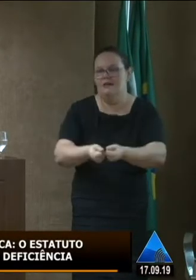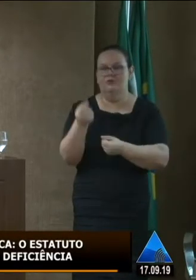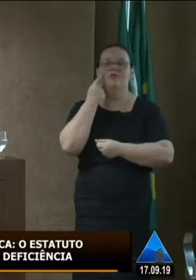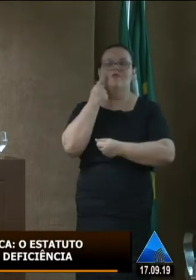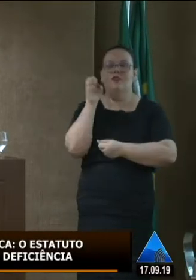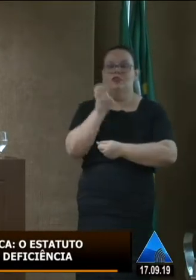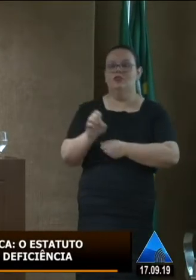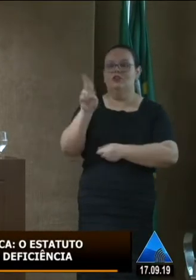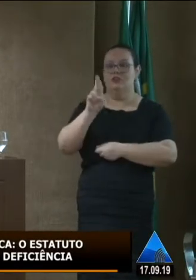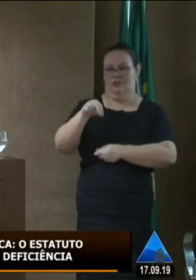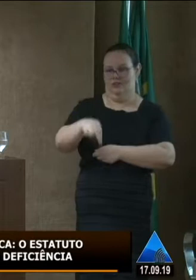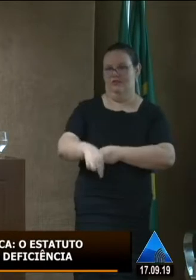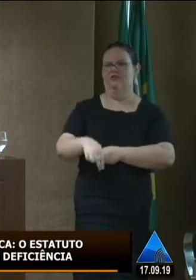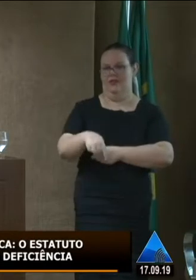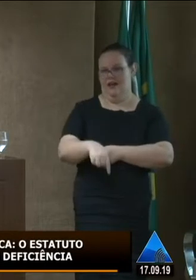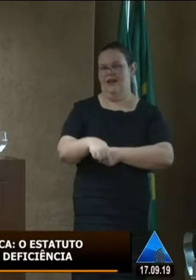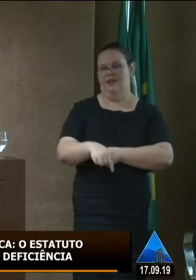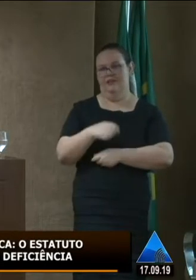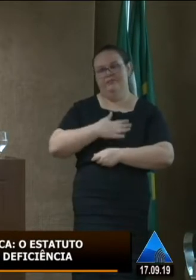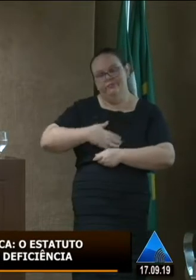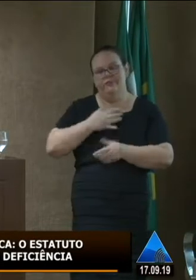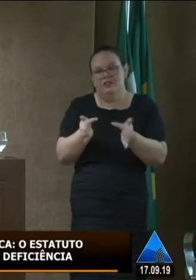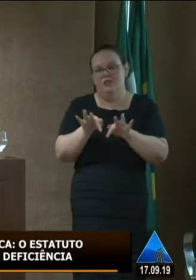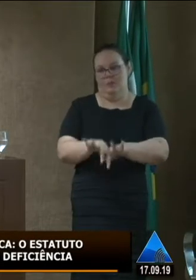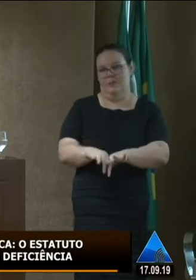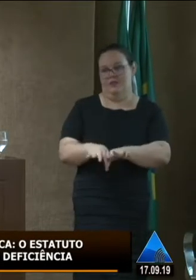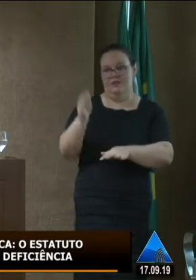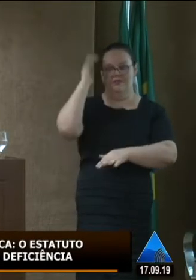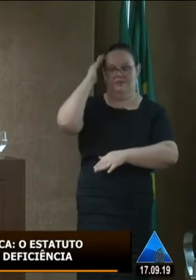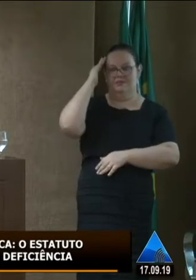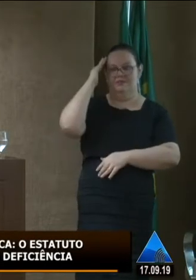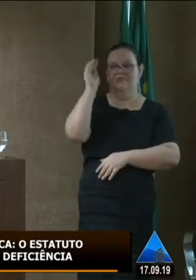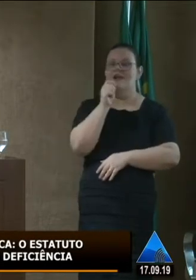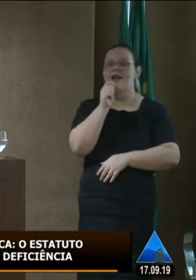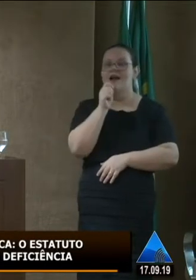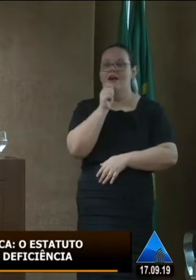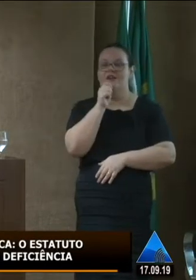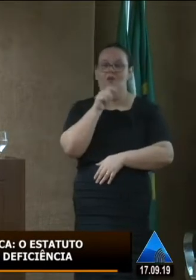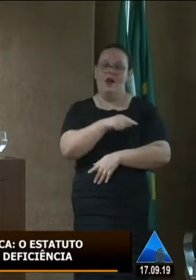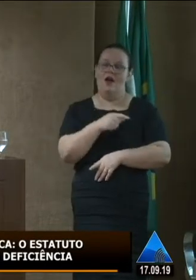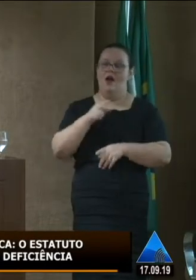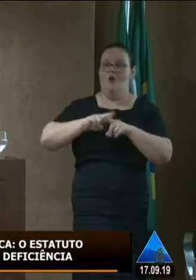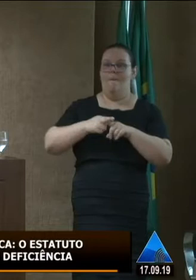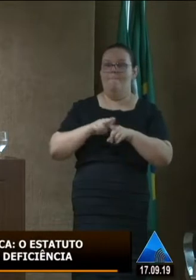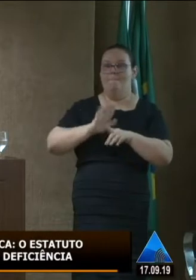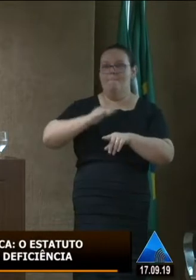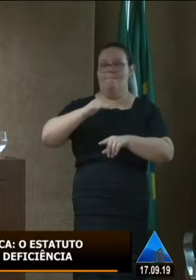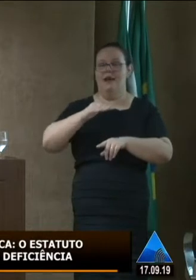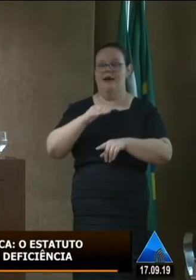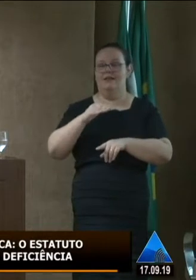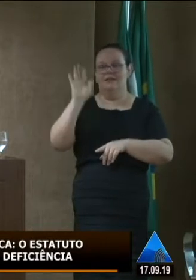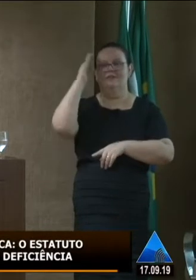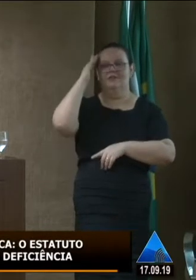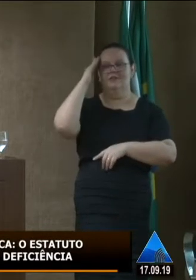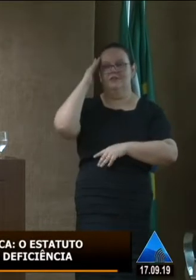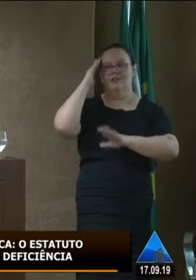do Estado do Rio Grande do Norte, na nossa humilde compreensão, ainda uma regulação mais específica, mas isso são apenas